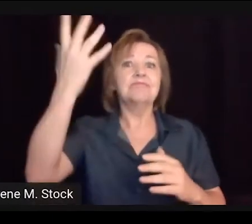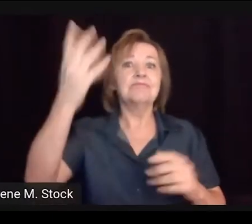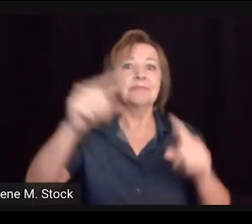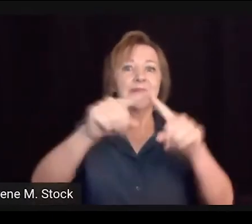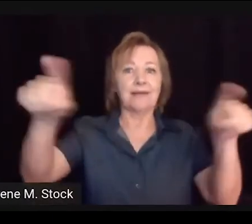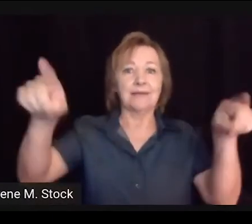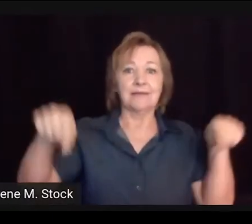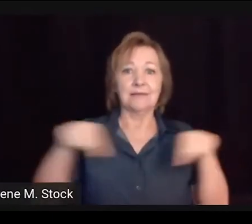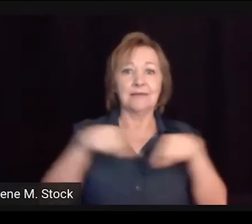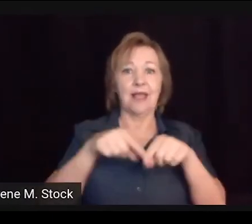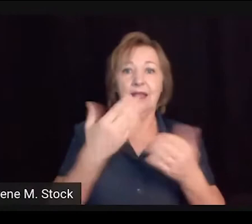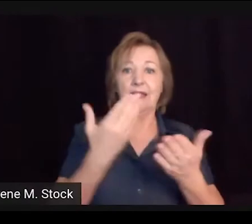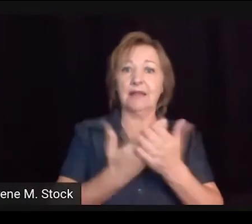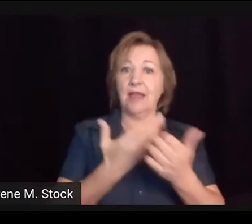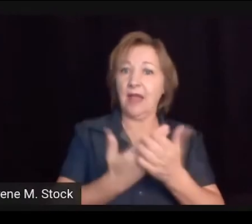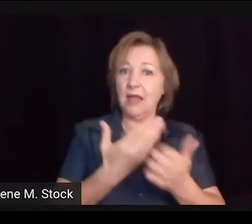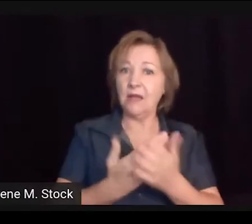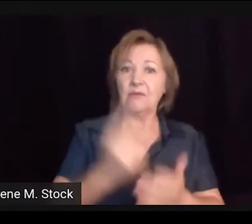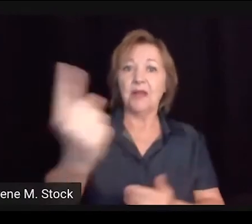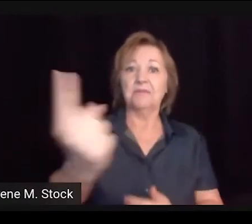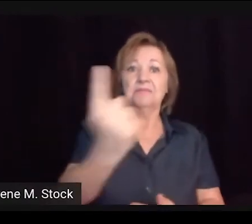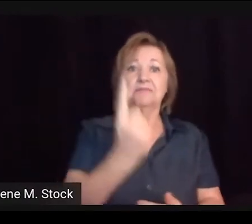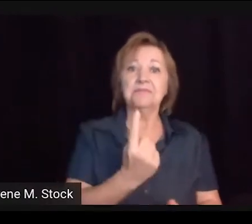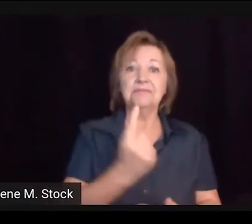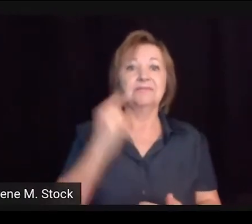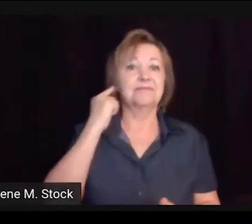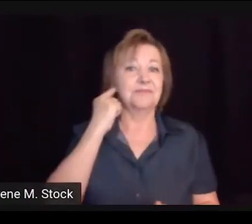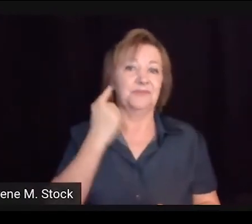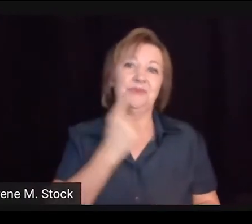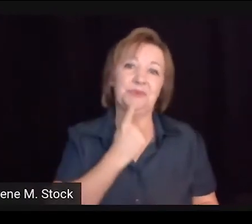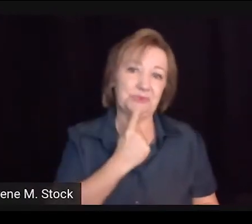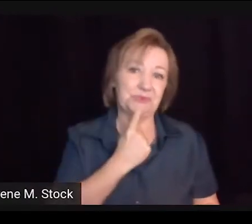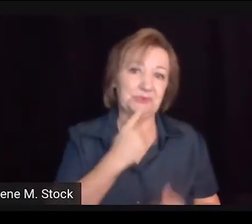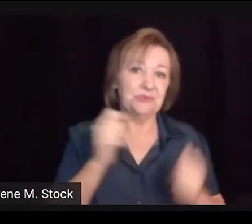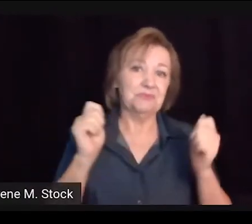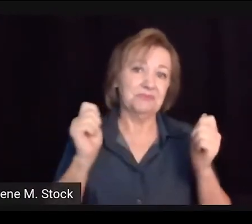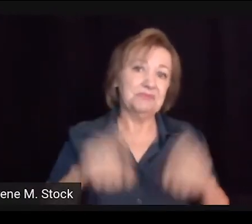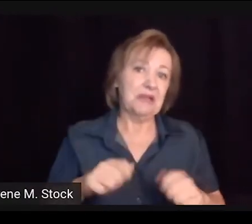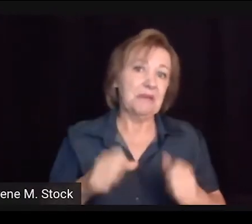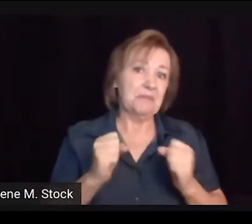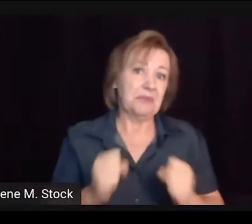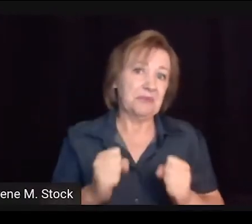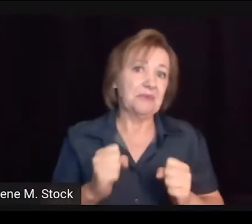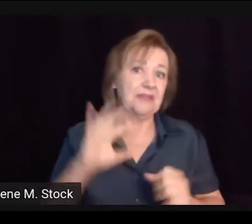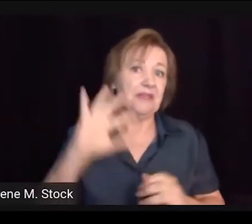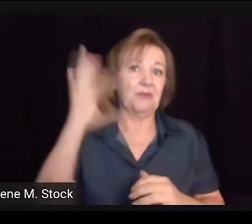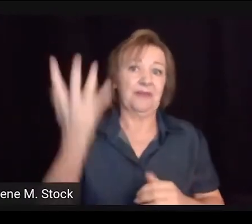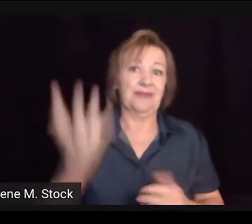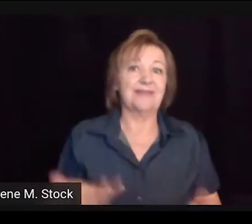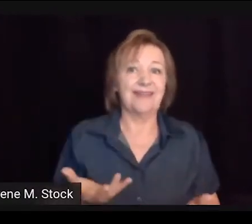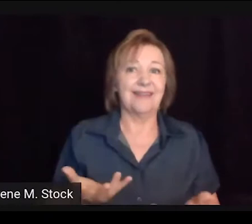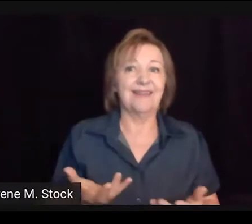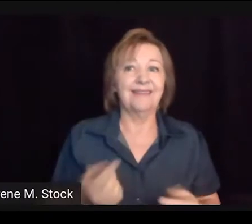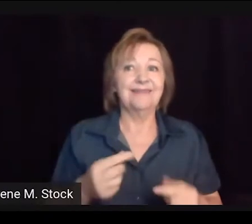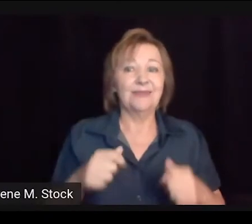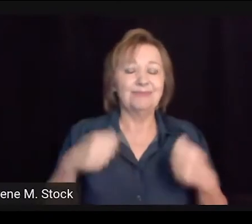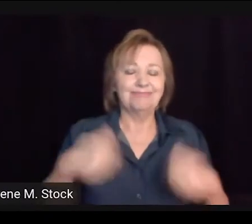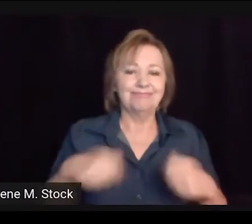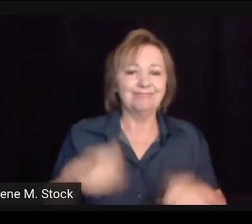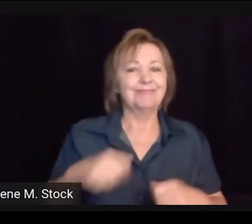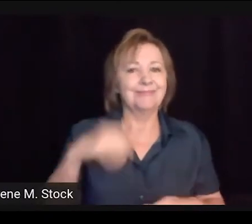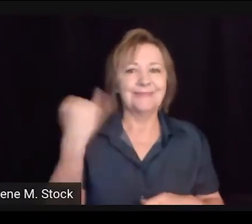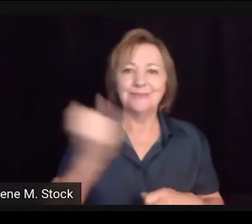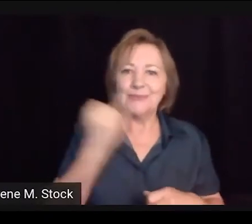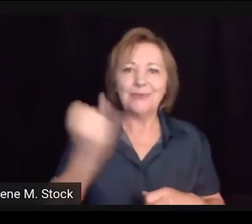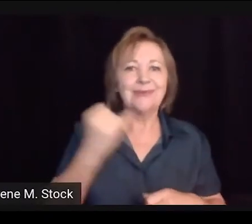com as pessoas surdas, até porque, por exemplo, se em sala de aula acontecer de ter um aluno surdo, né?